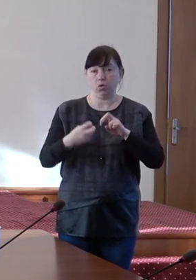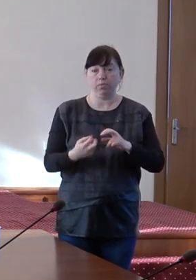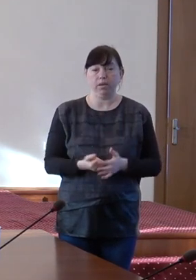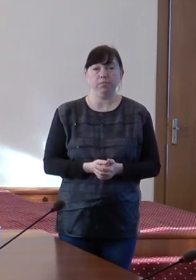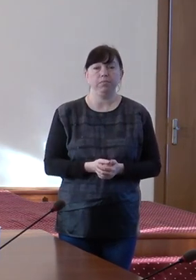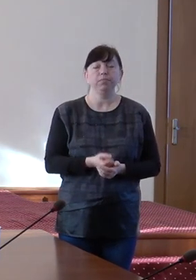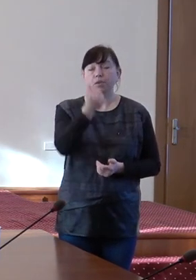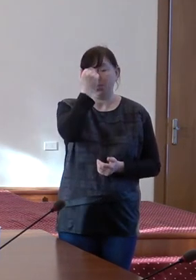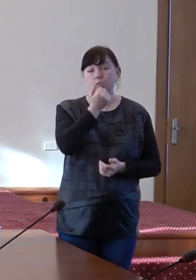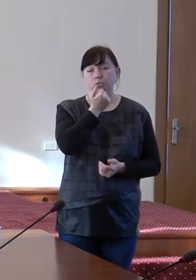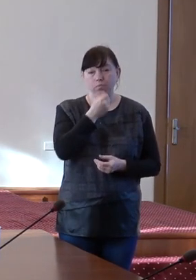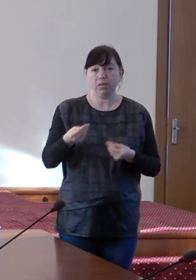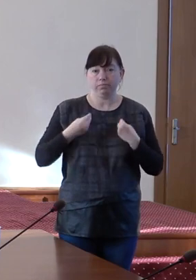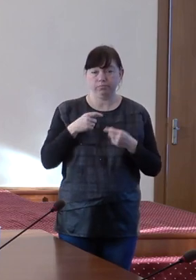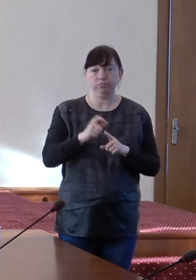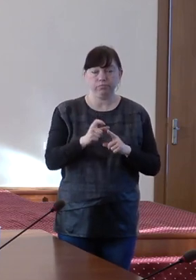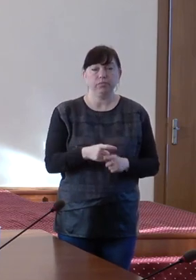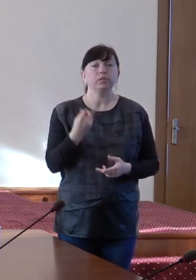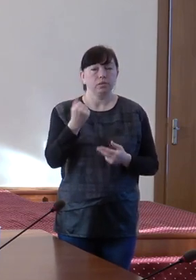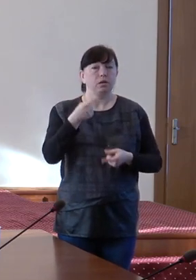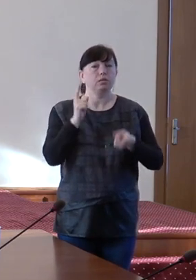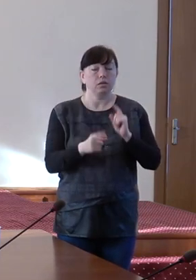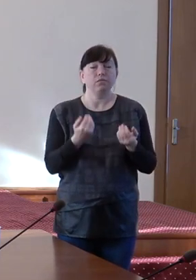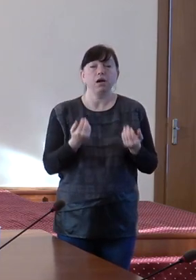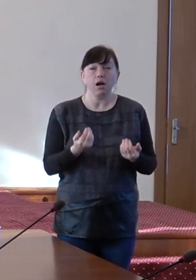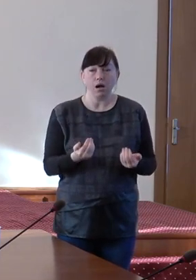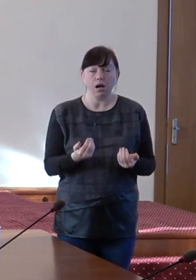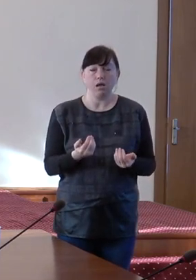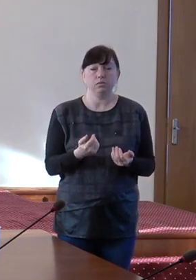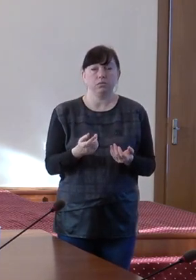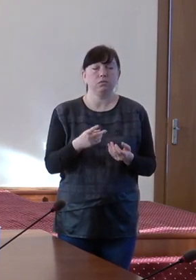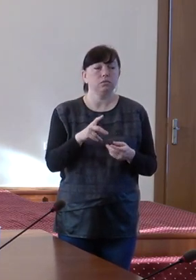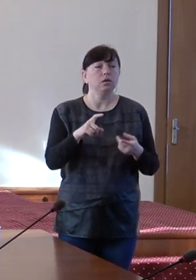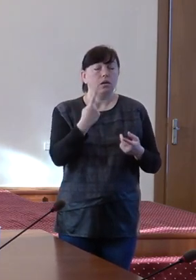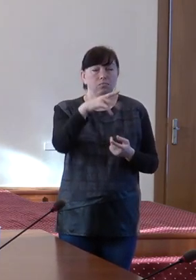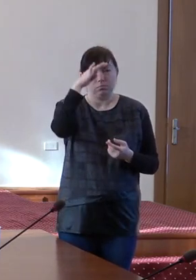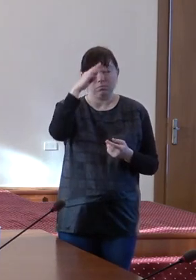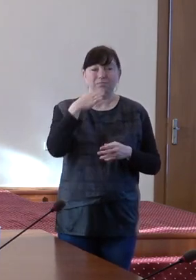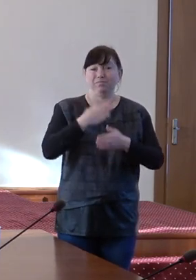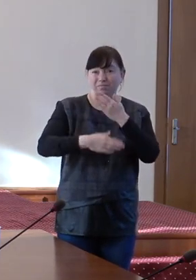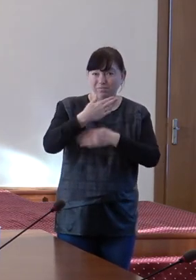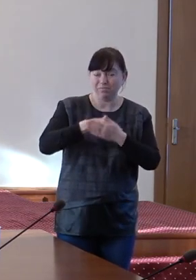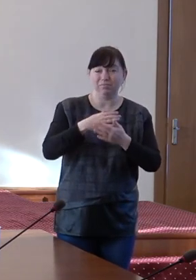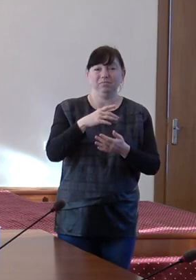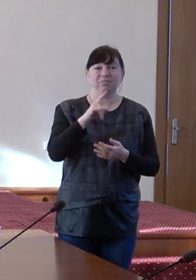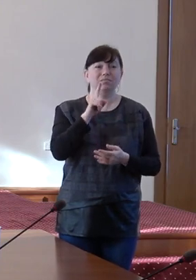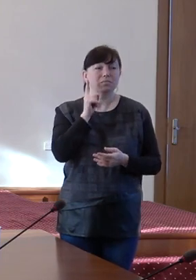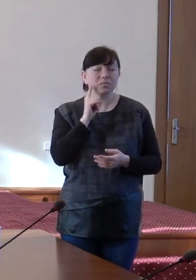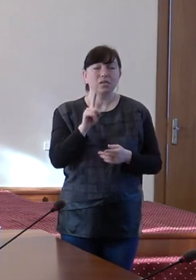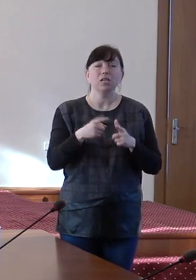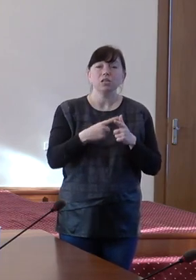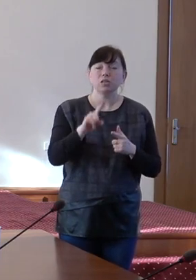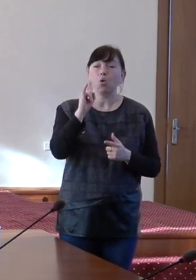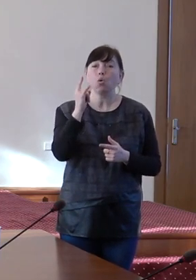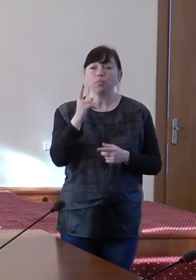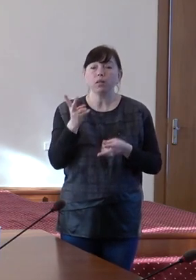mersi, domnule ministru. Într-adevăr, astăzi, în funcție de locul de trai, un tânăr cu dizabilități, un copil rămas fără o crătură